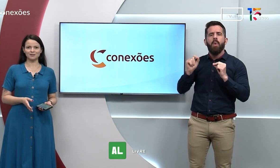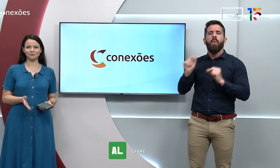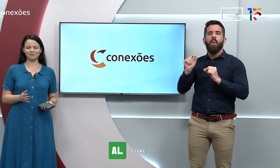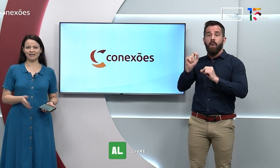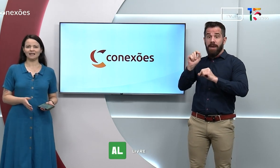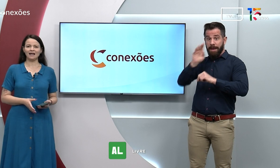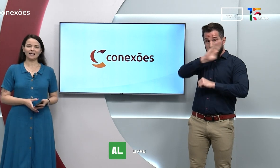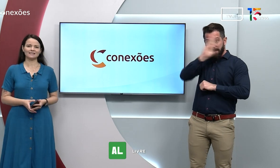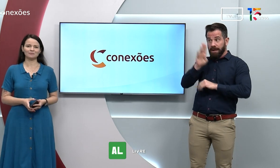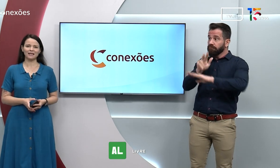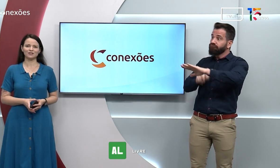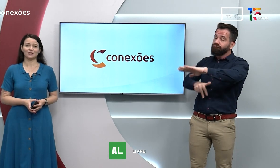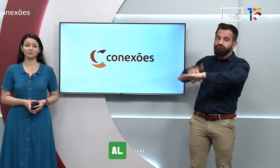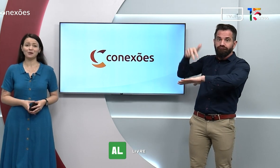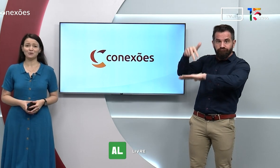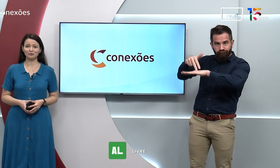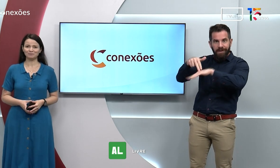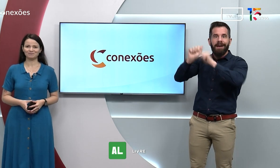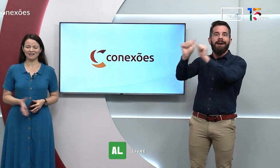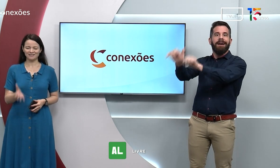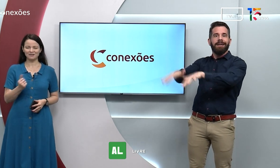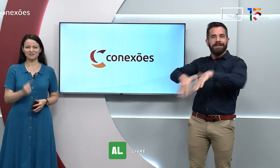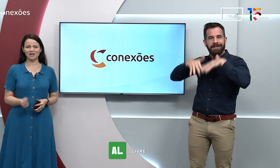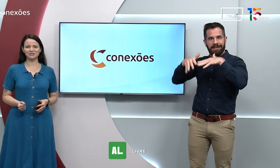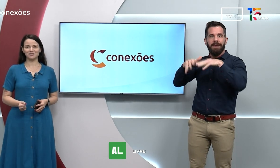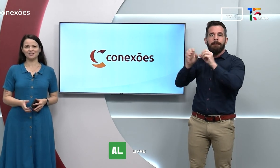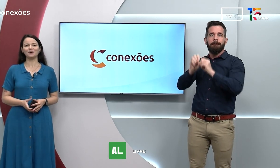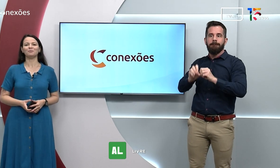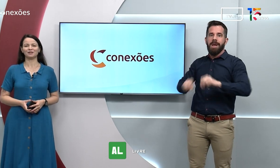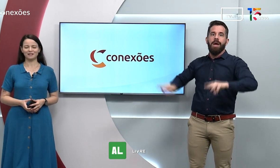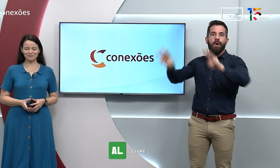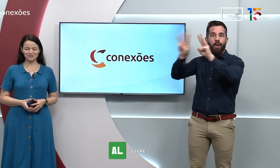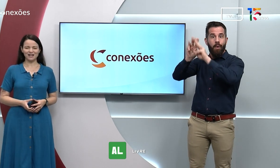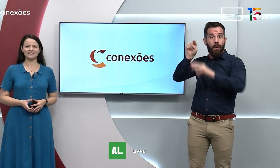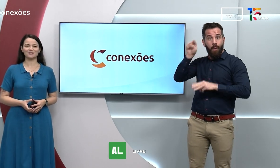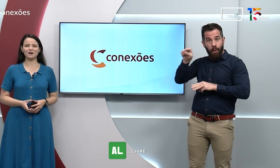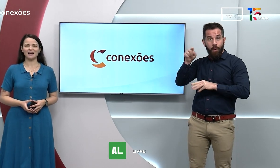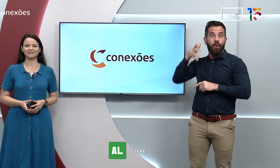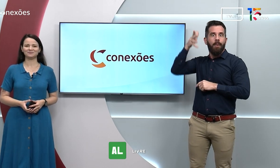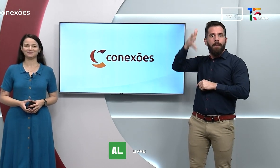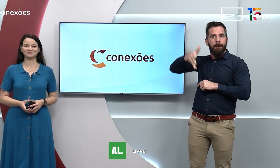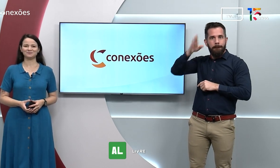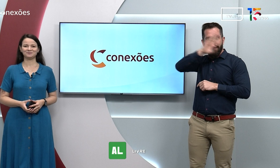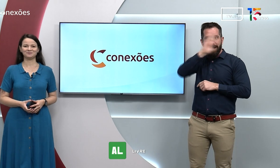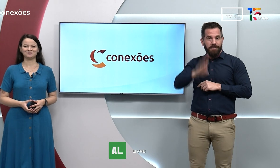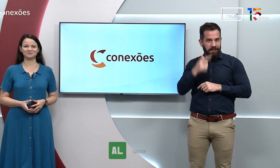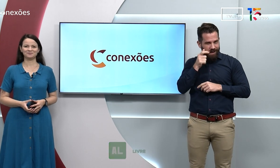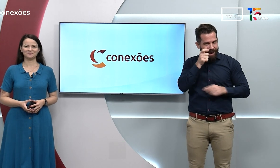do discurso do Brasil na Assembleia Geral da ONU. Vem com a gente, o programa já está no ar.